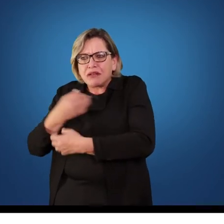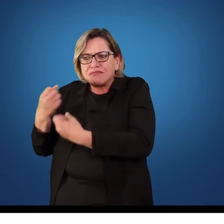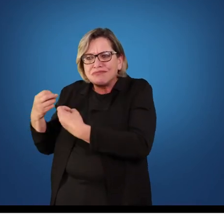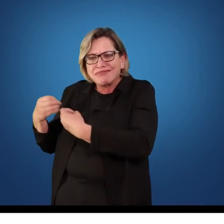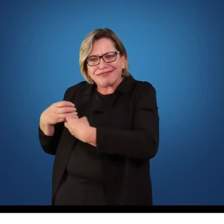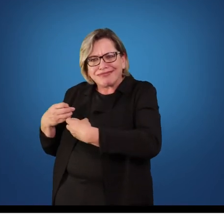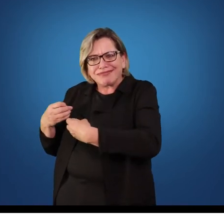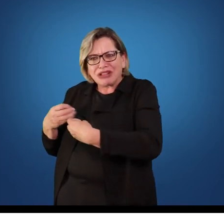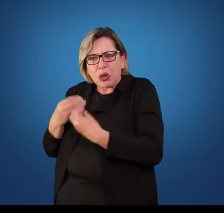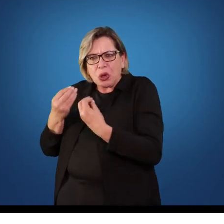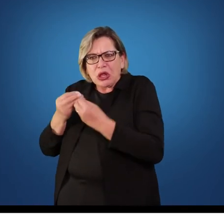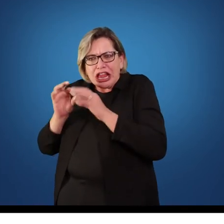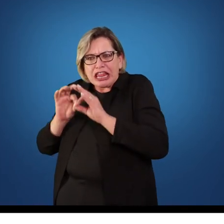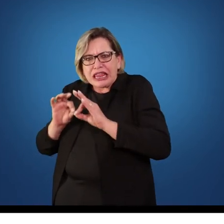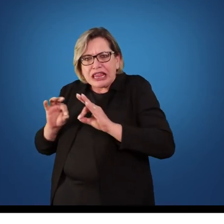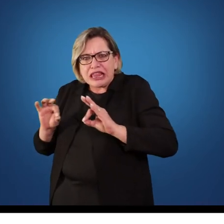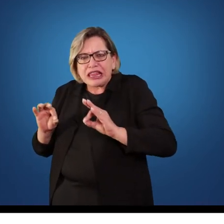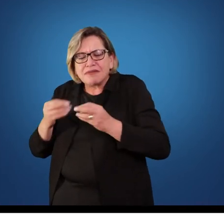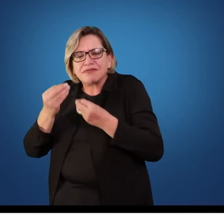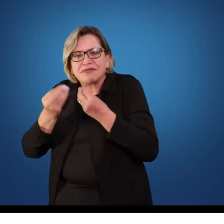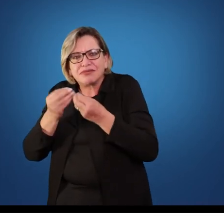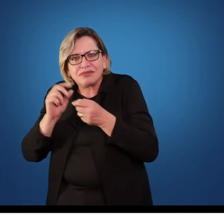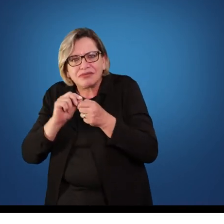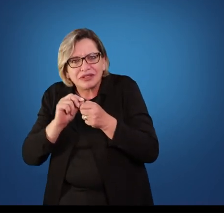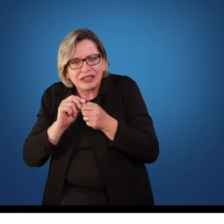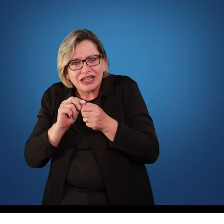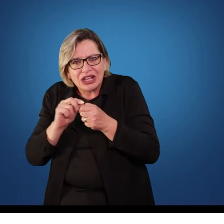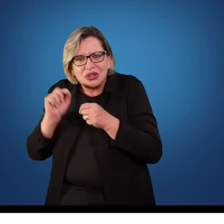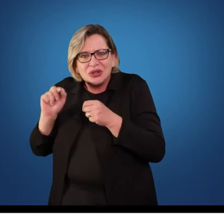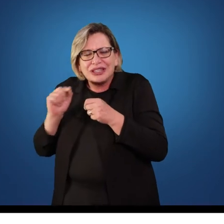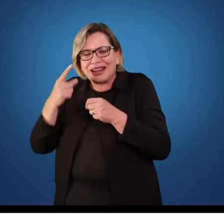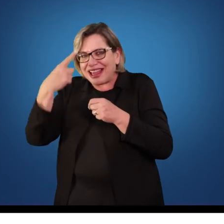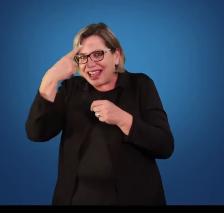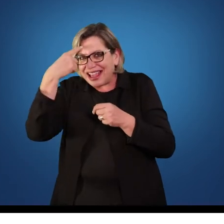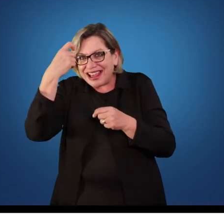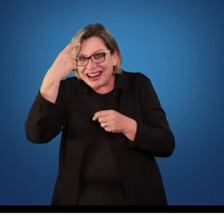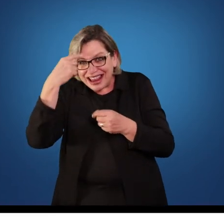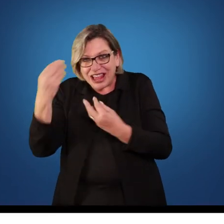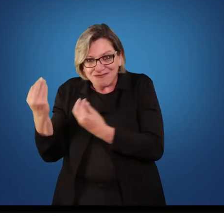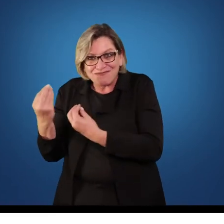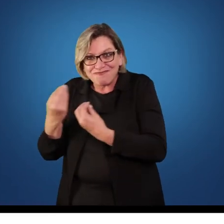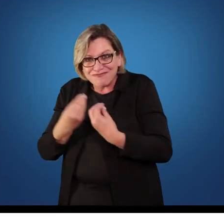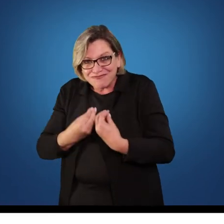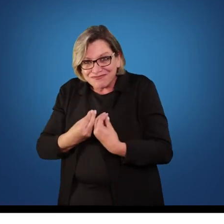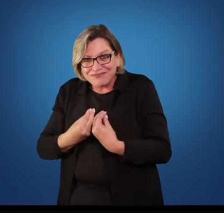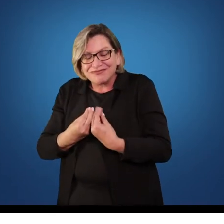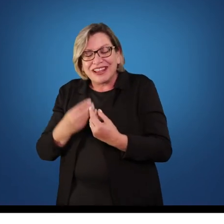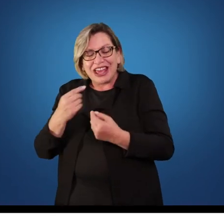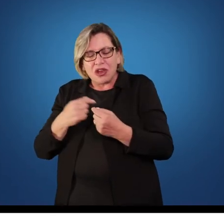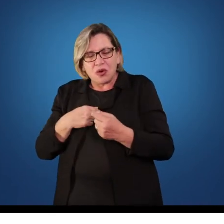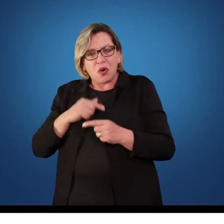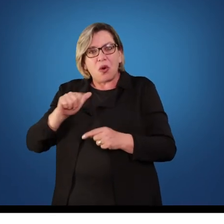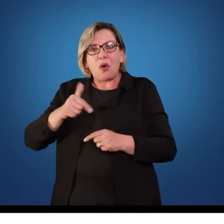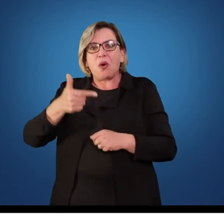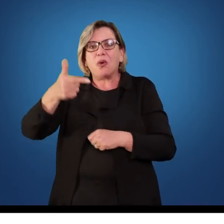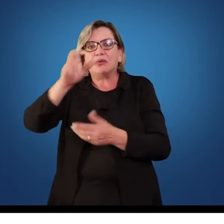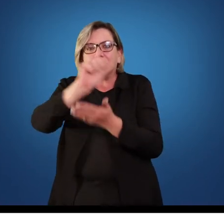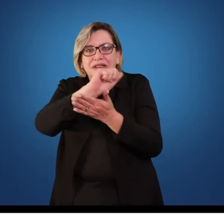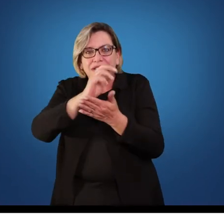e daquela ideia que ela teve eu fiz muitas outras. Então, naquele momento eu mudei a minha ação de